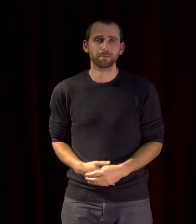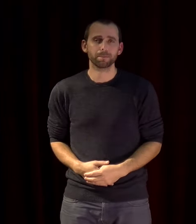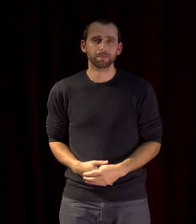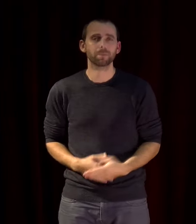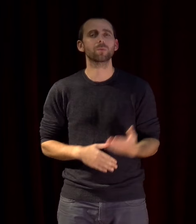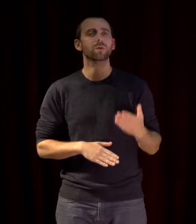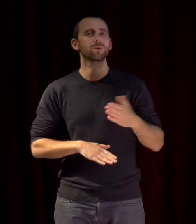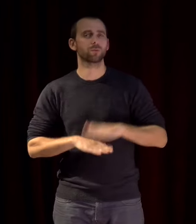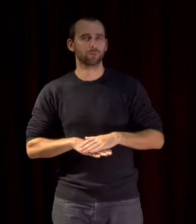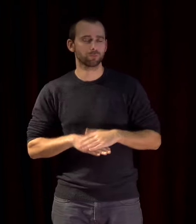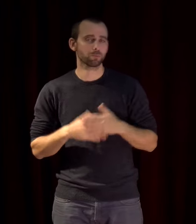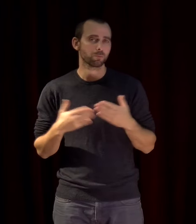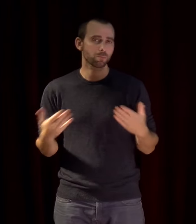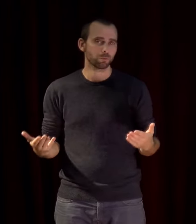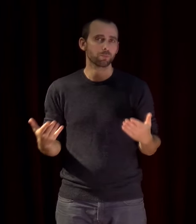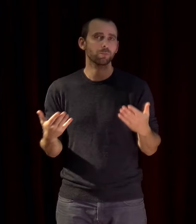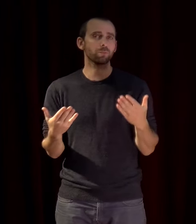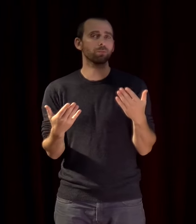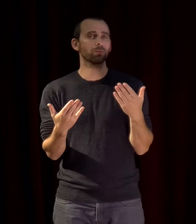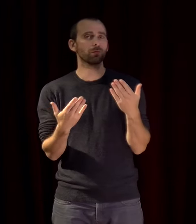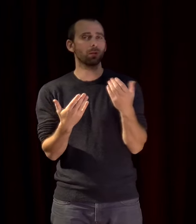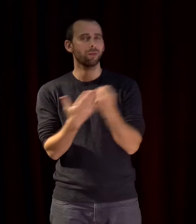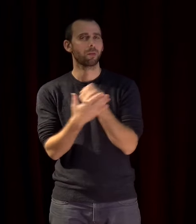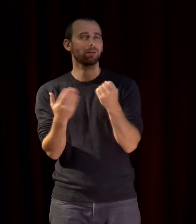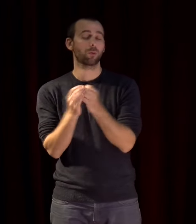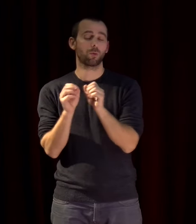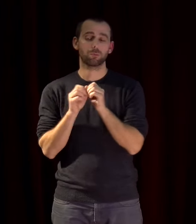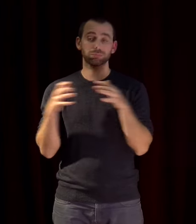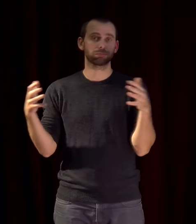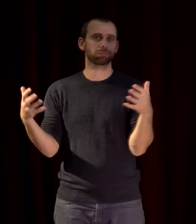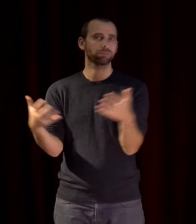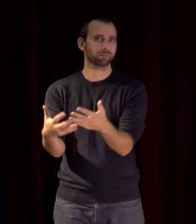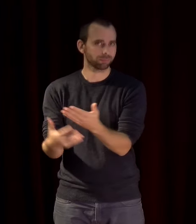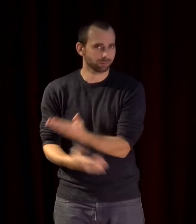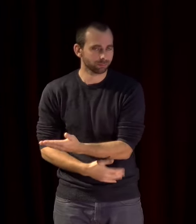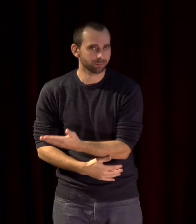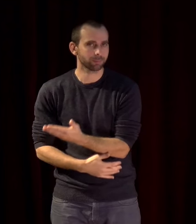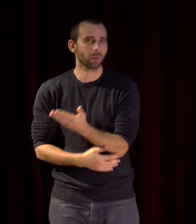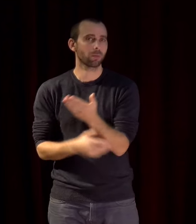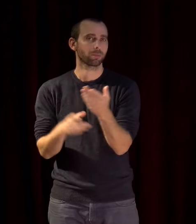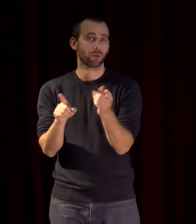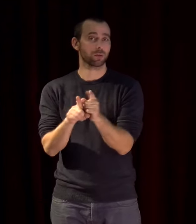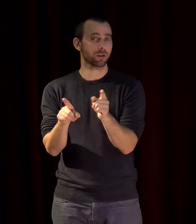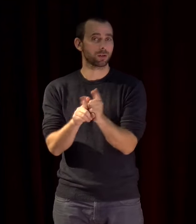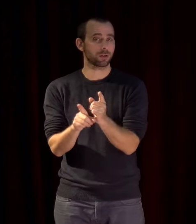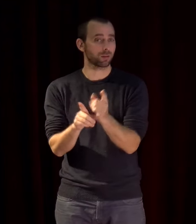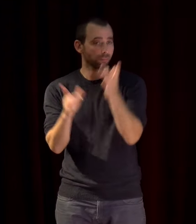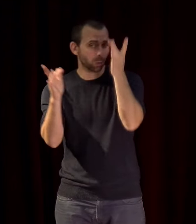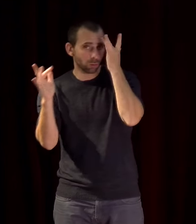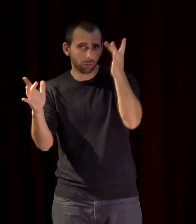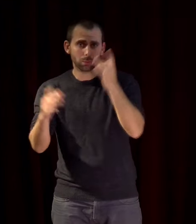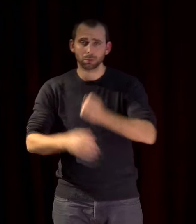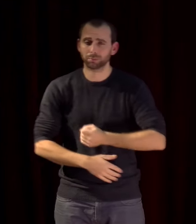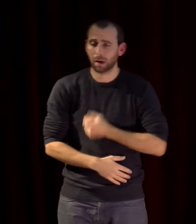la circulation mondialisée de l'information et aussi des expressions culturelles et